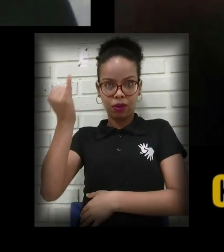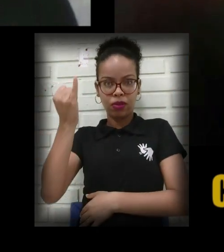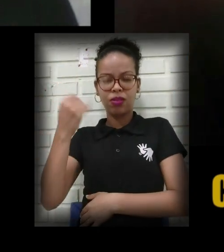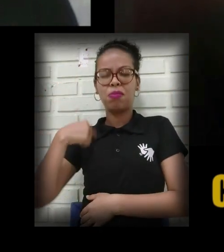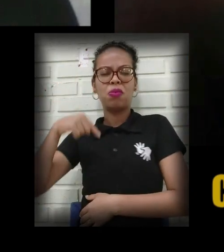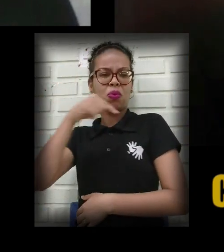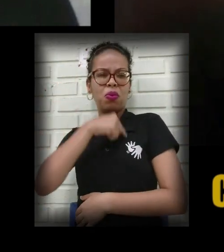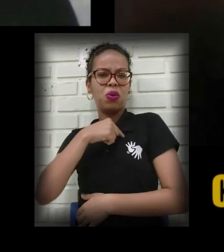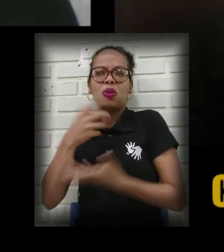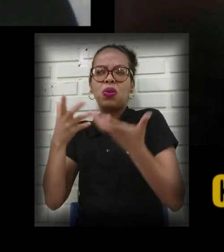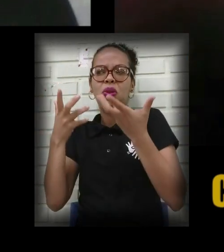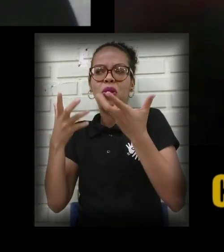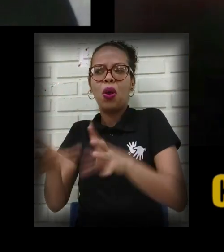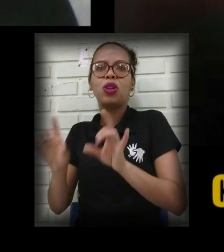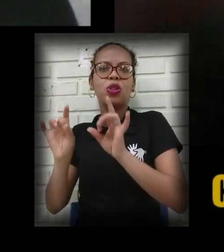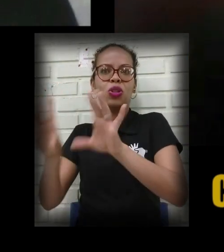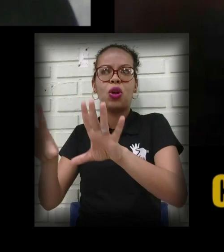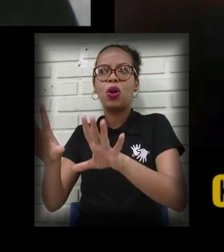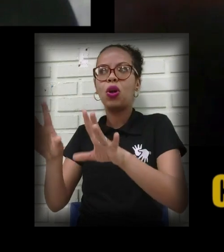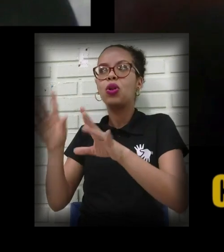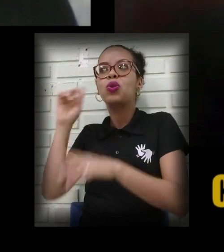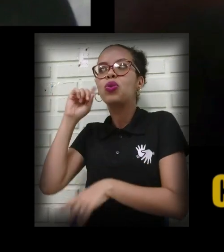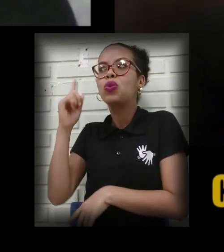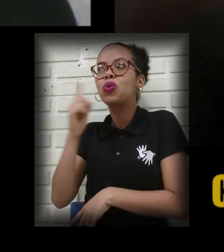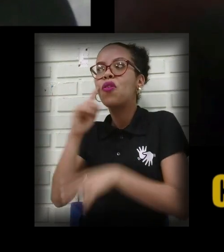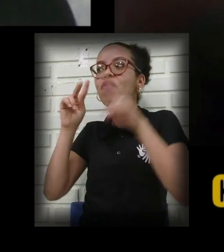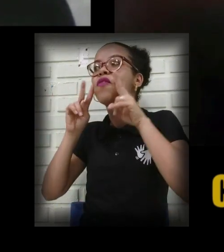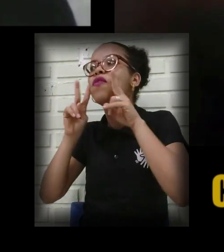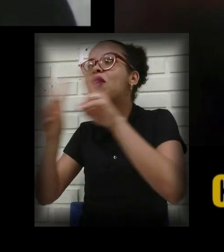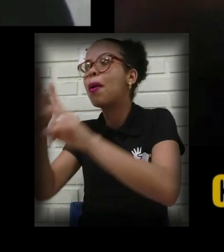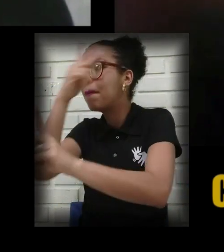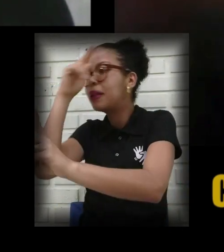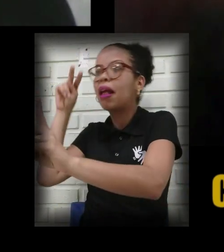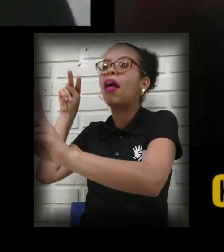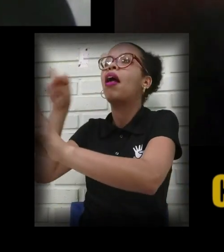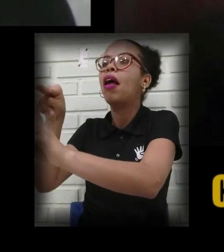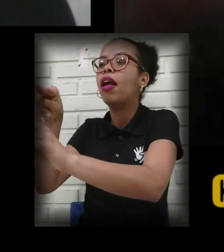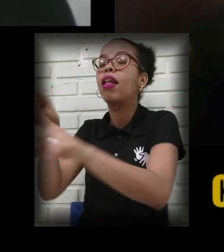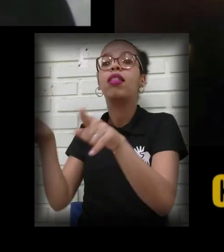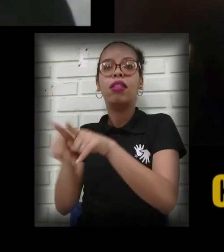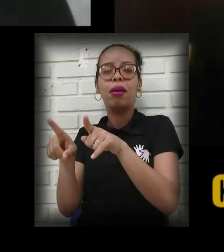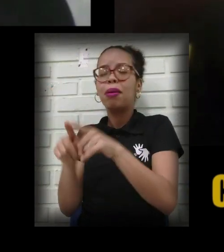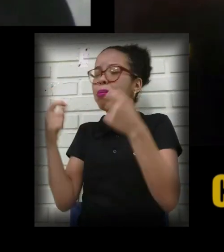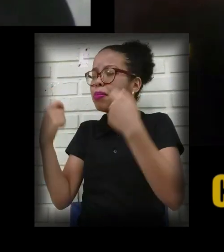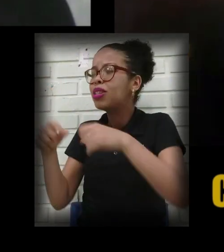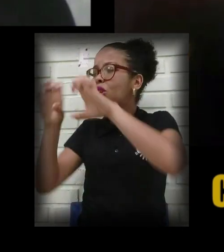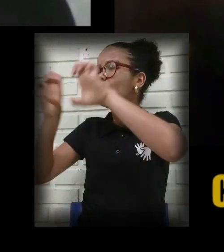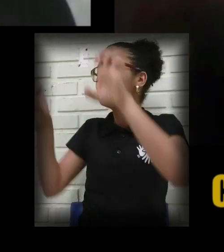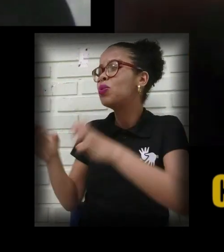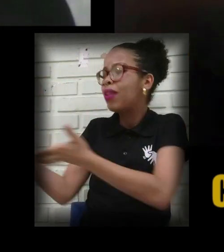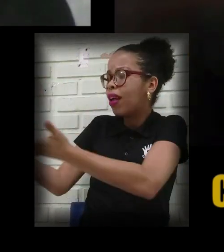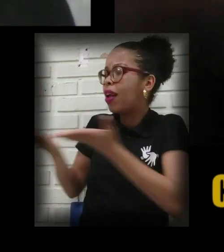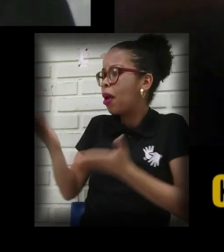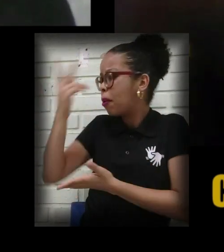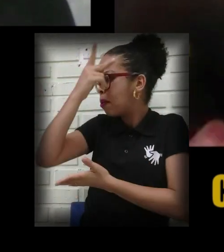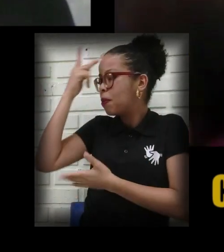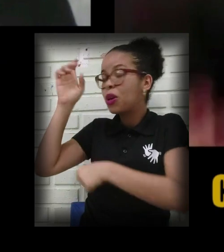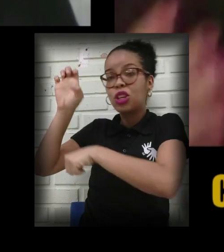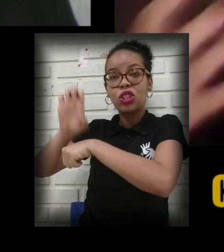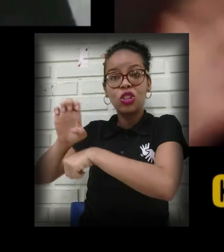queremos apenas que os surdos sejam vistos. Nós queremos que se tenha estrutura para recepcioná-los, para que o Estado, para que a